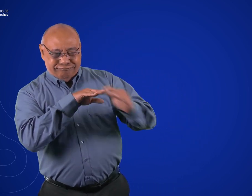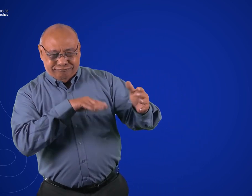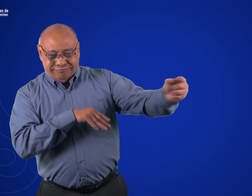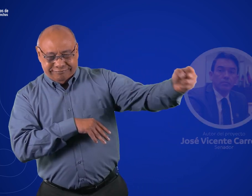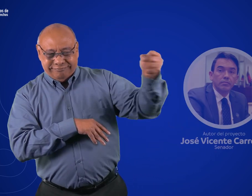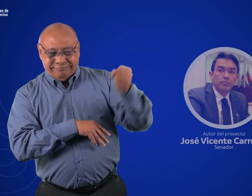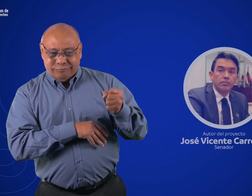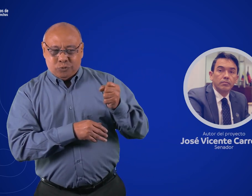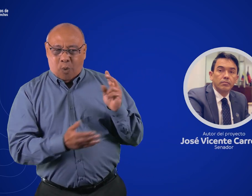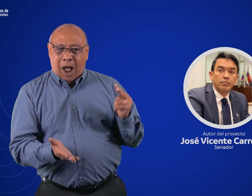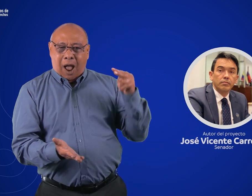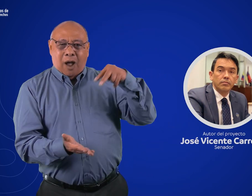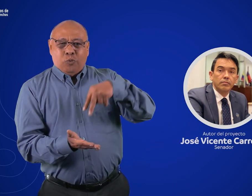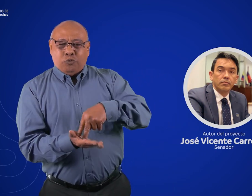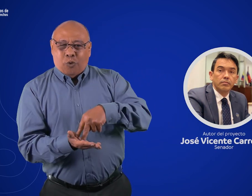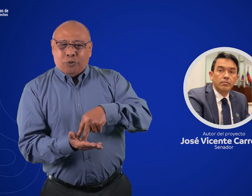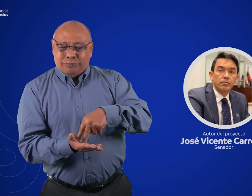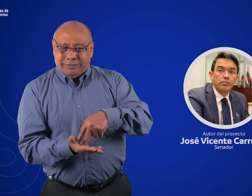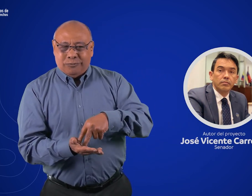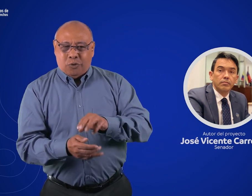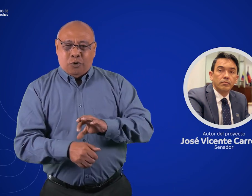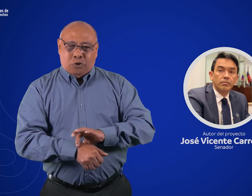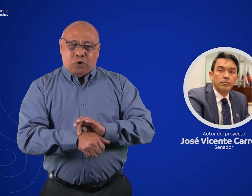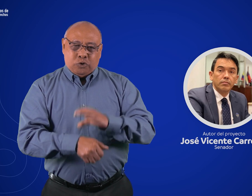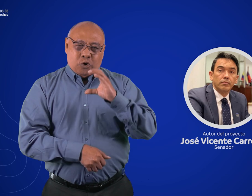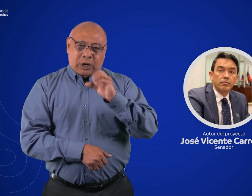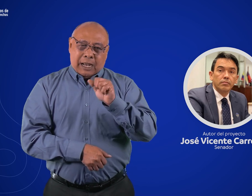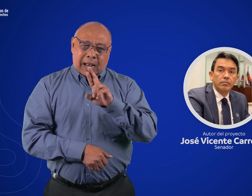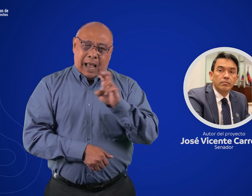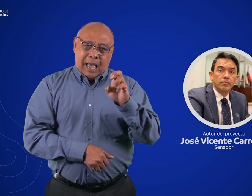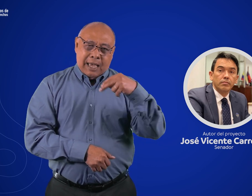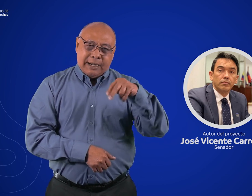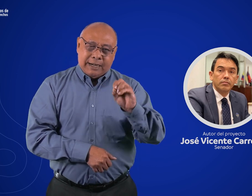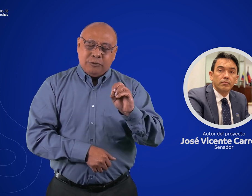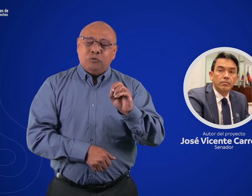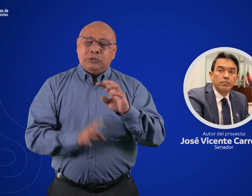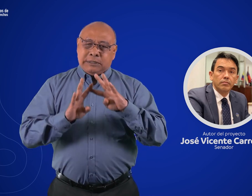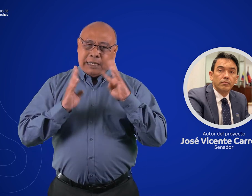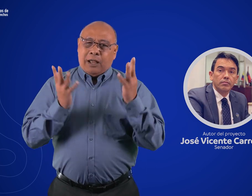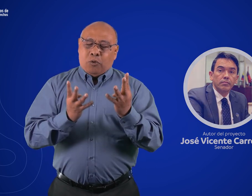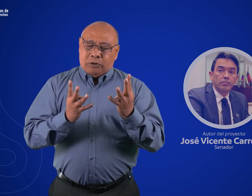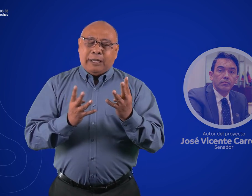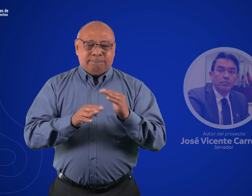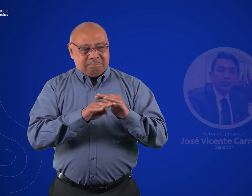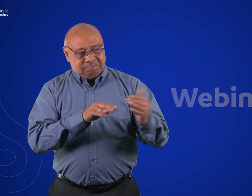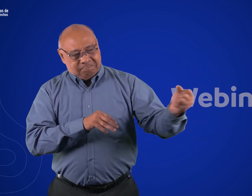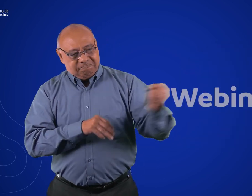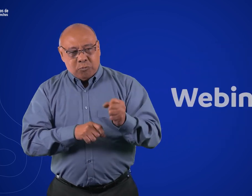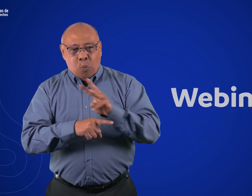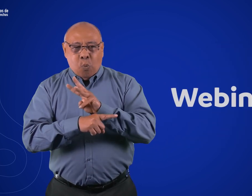Bien, pues invitamos al autor del proyecto de ley, el Dr. Carreño, Senador de la República, a